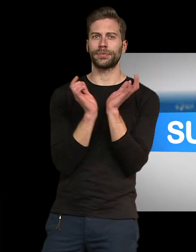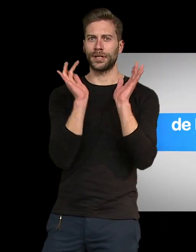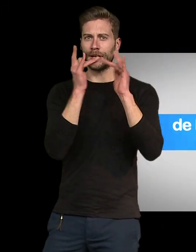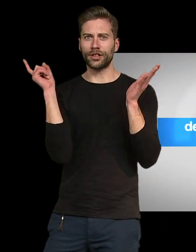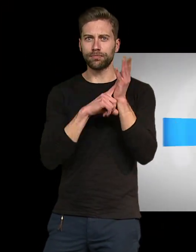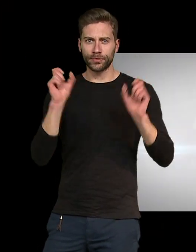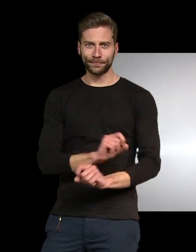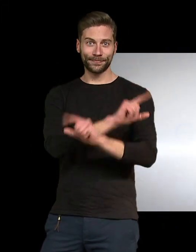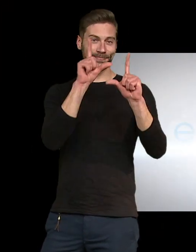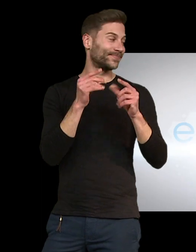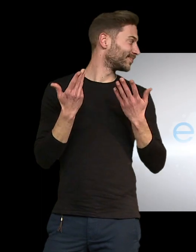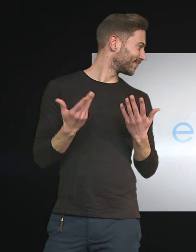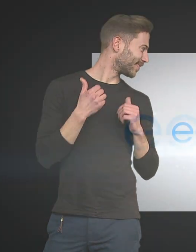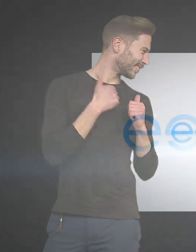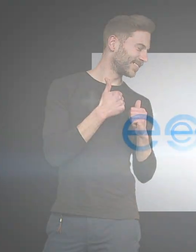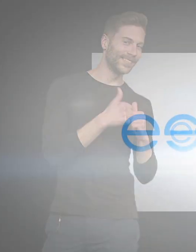E aí